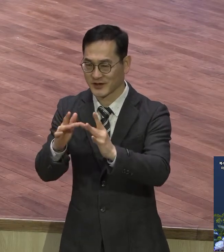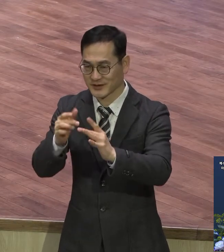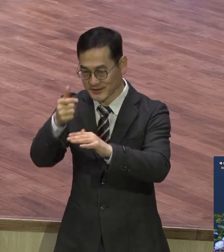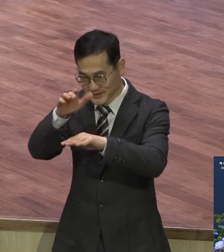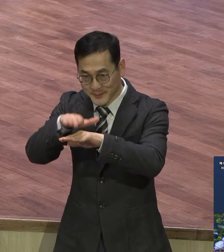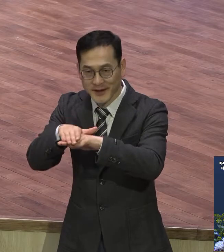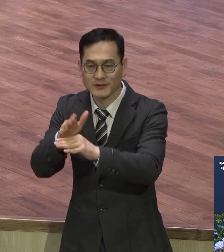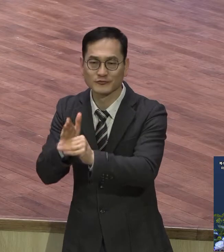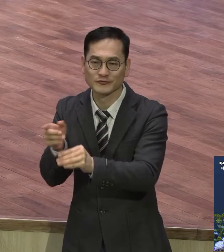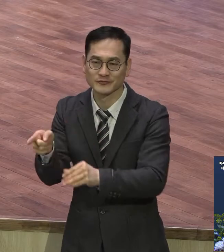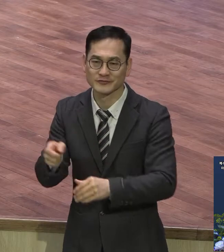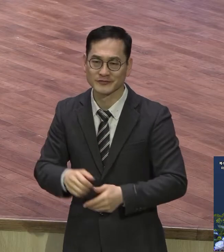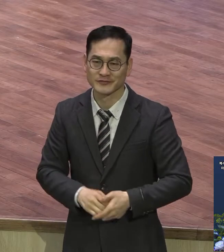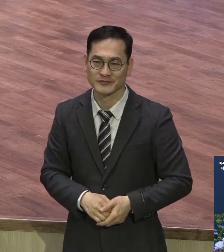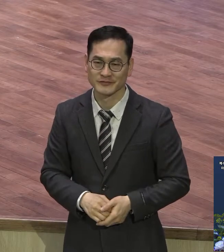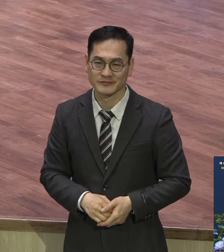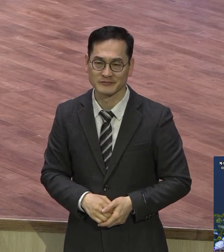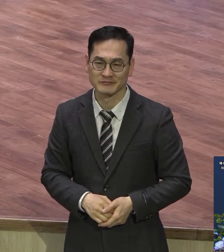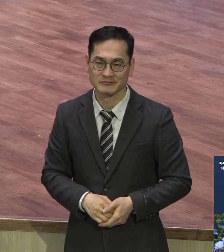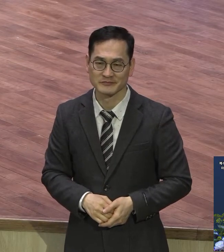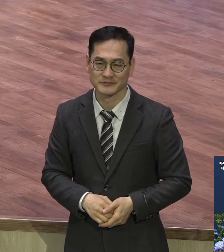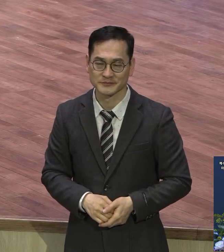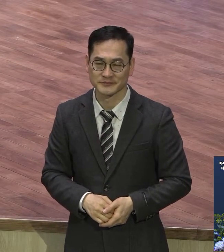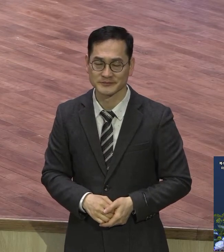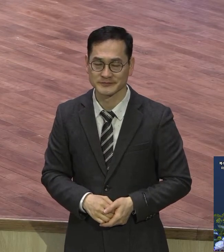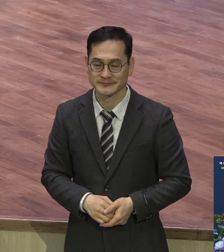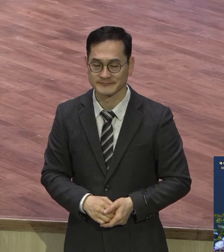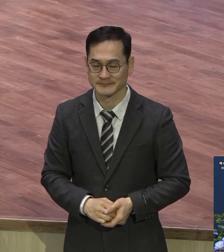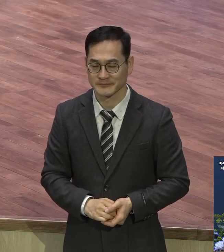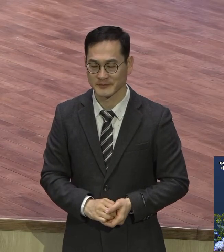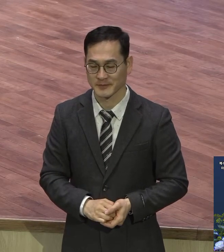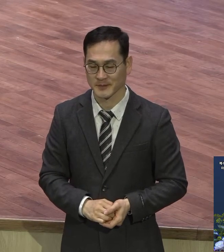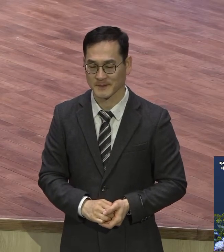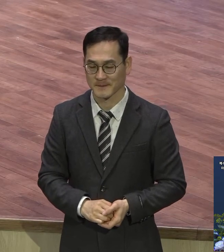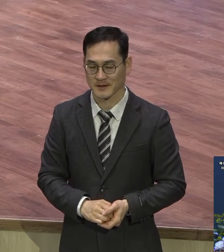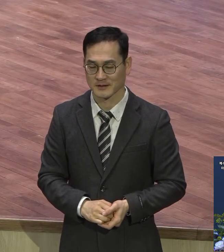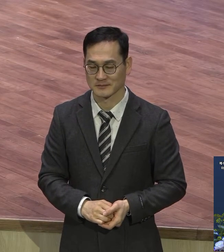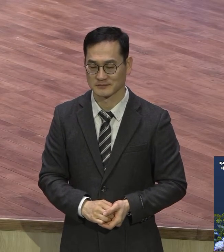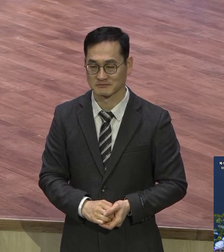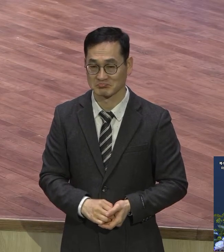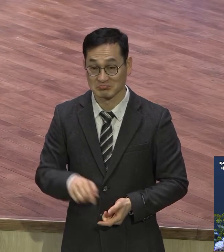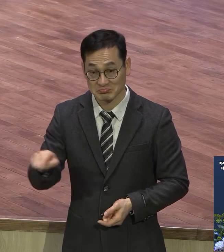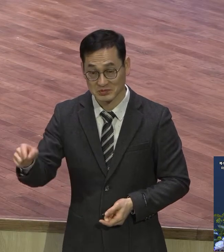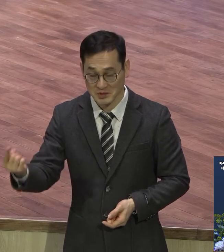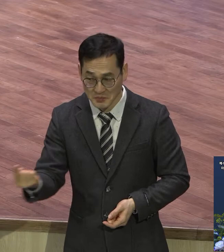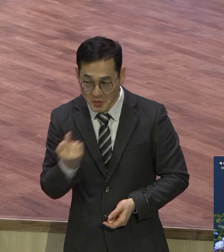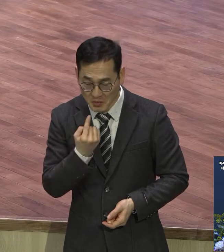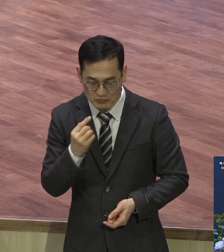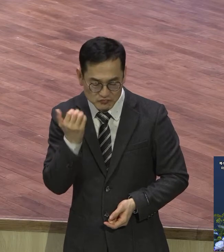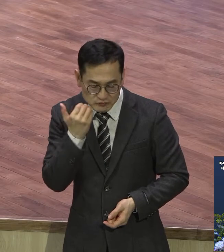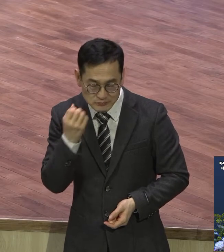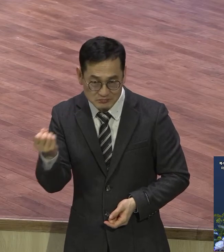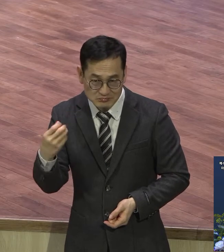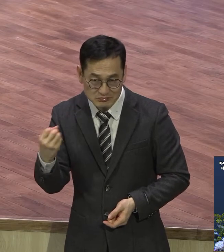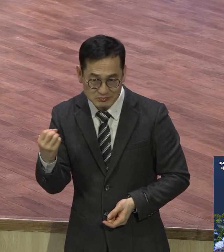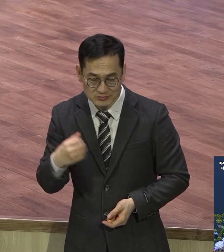똑같이 그런 자세를 해서 예배드린다라는 보고를 지난주 받았어요. 아,